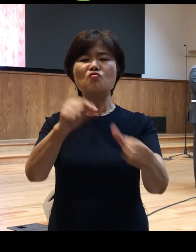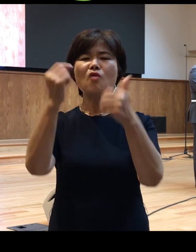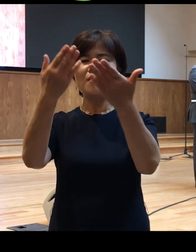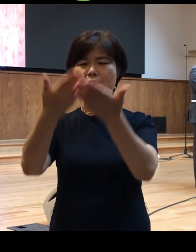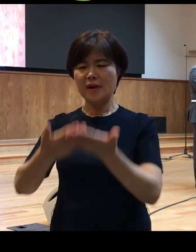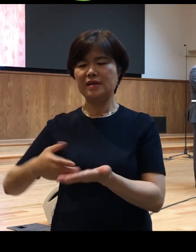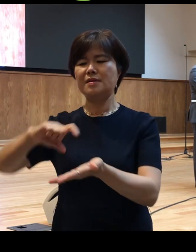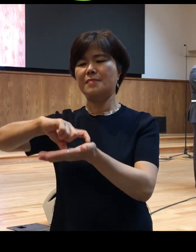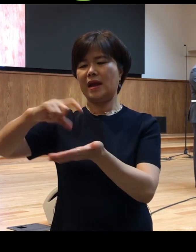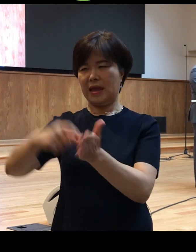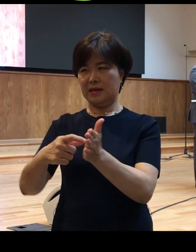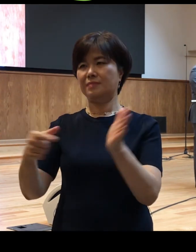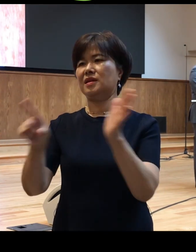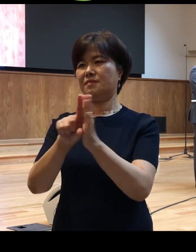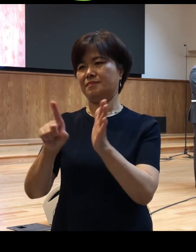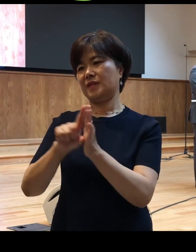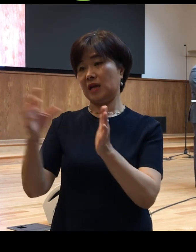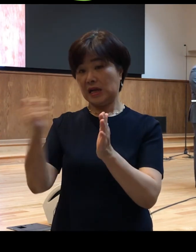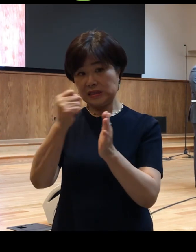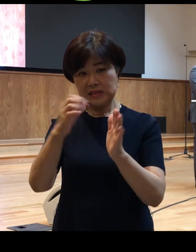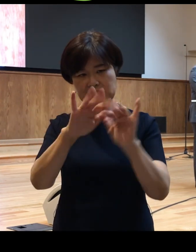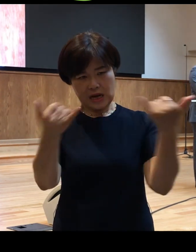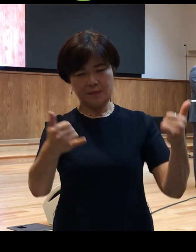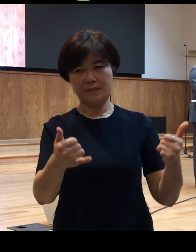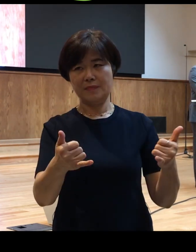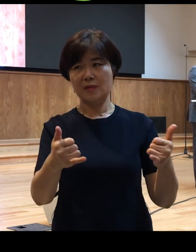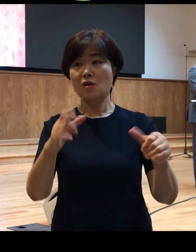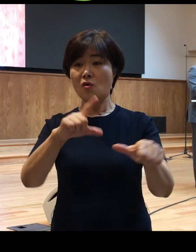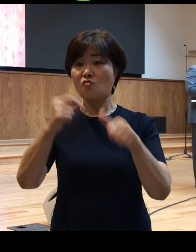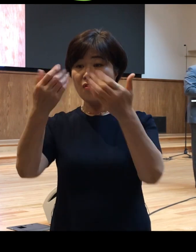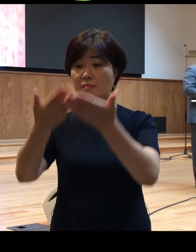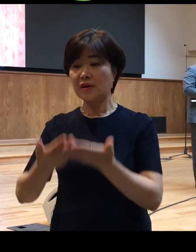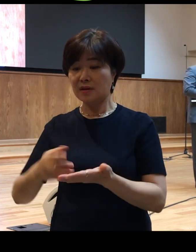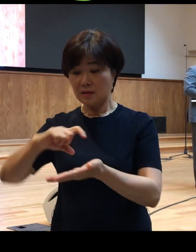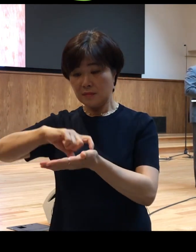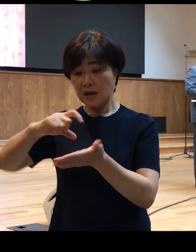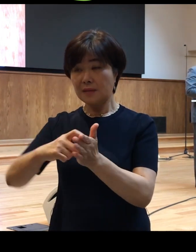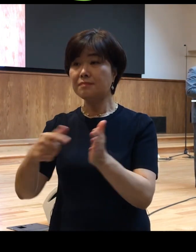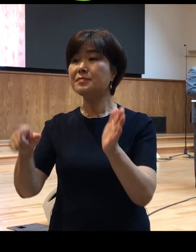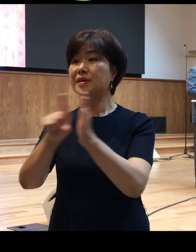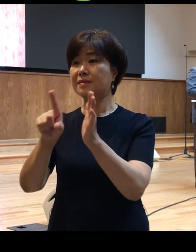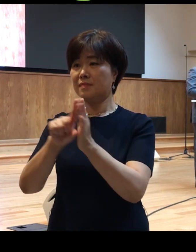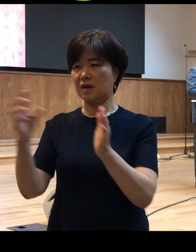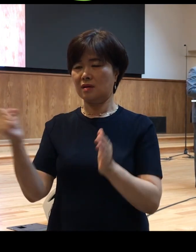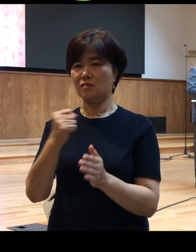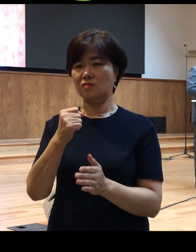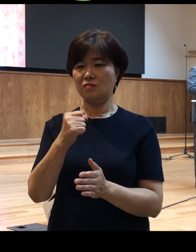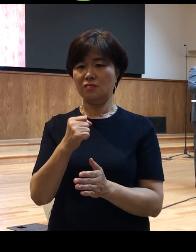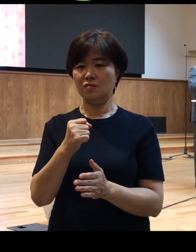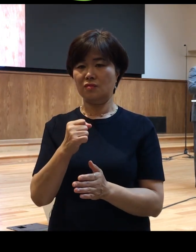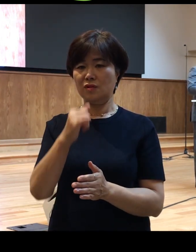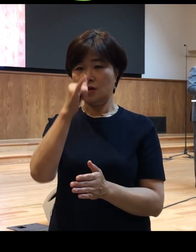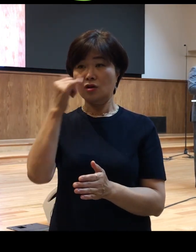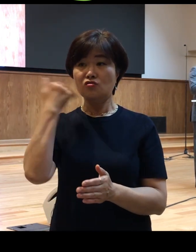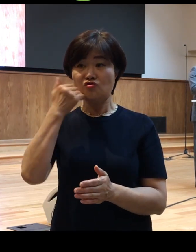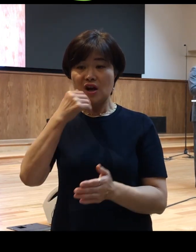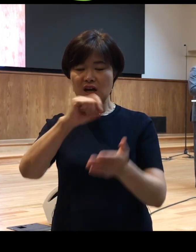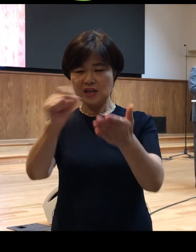만한 믿음을 가졌다 그럼 구원받을 만한 믿음을 가지고 있었습니다 그럼 누가가 기록한 누가복음과